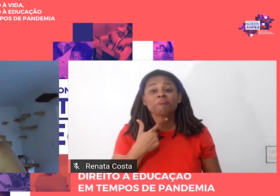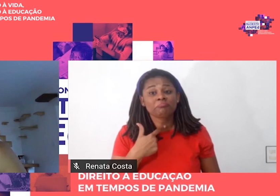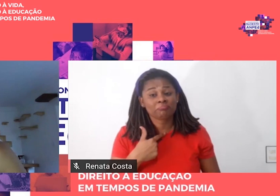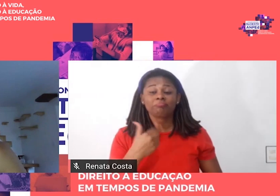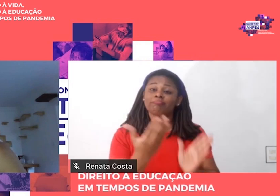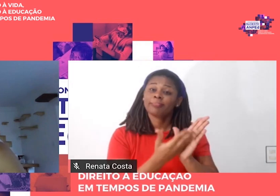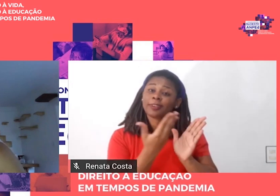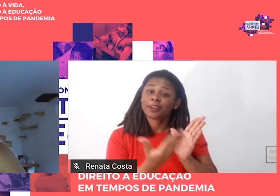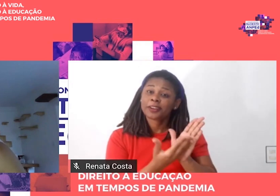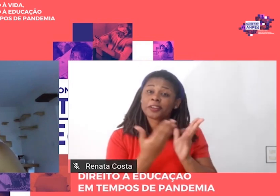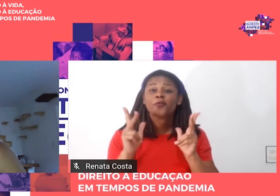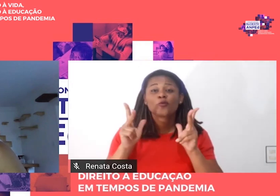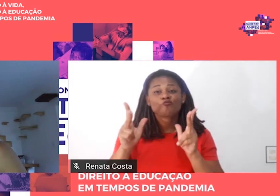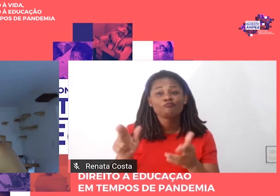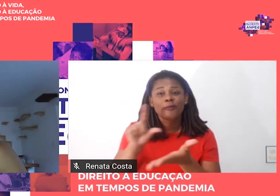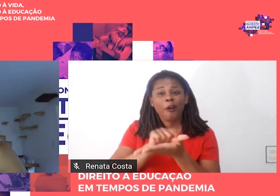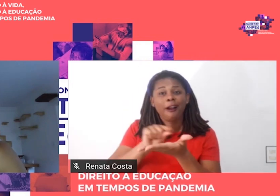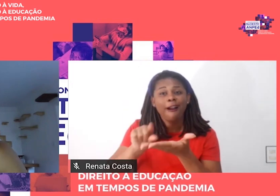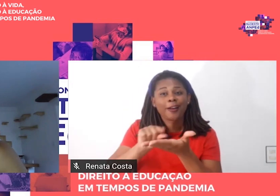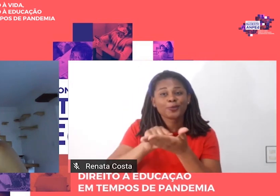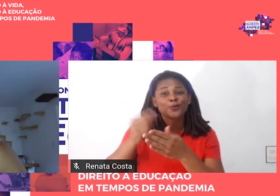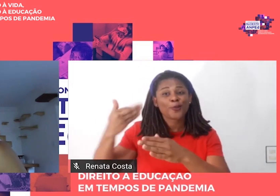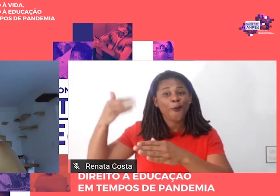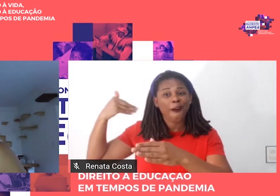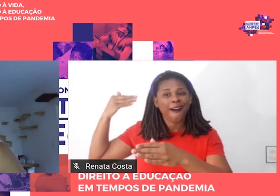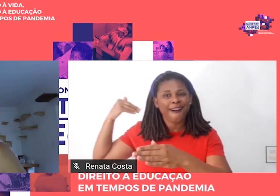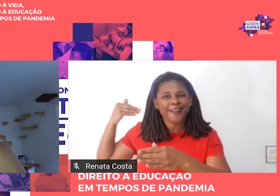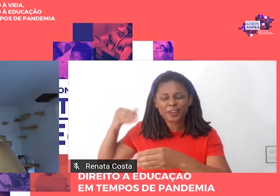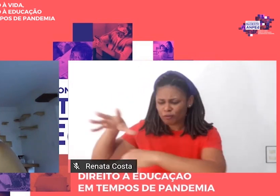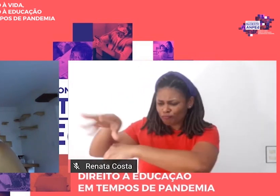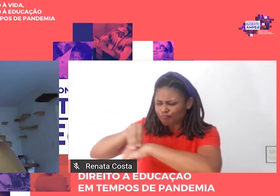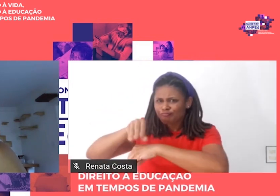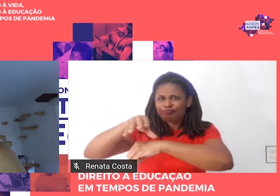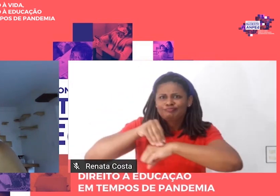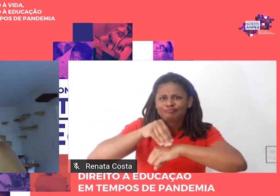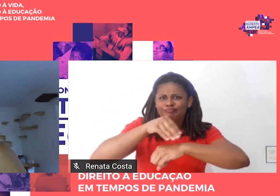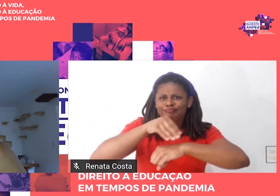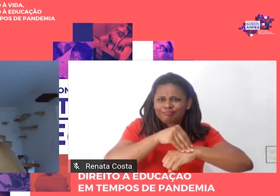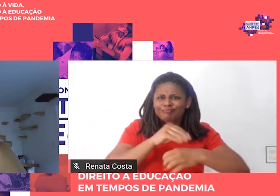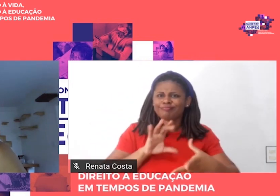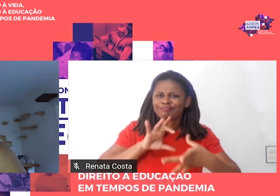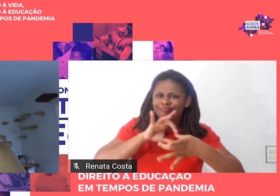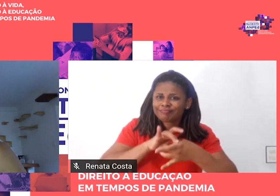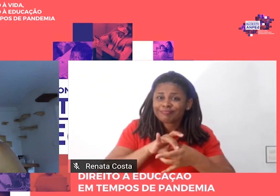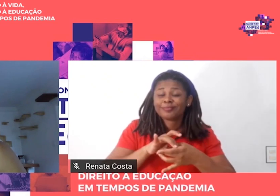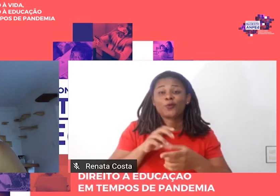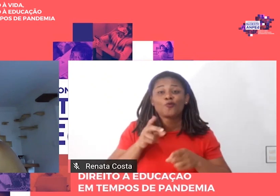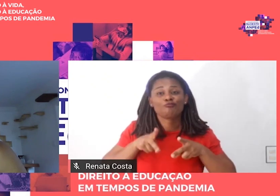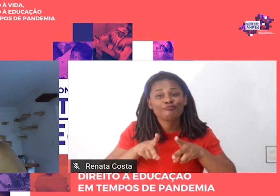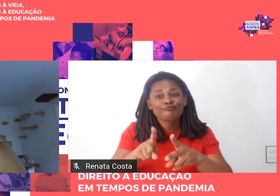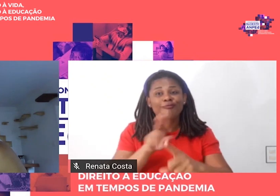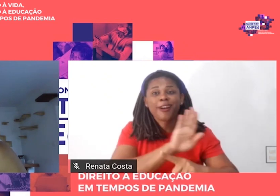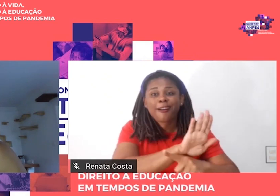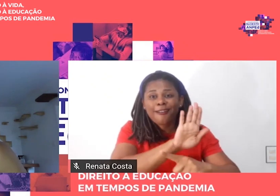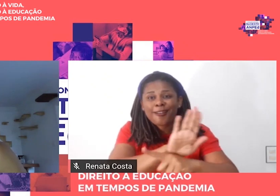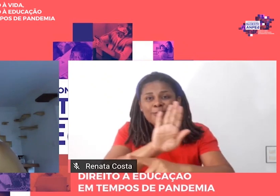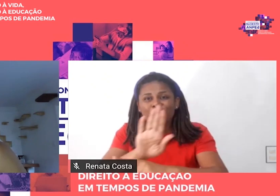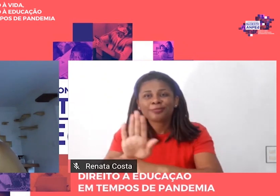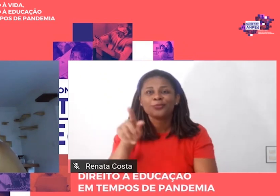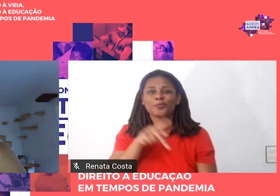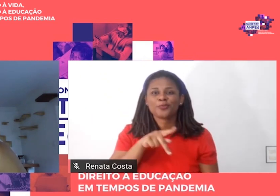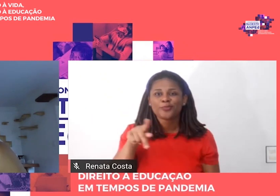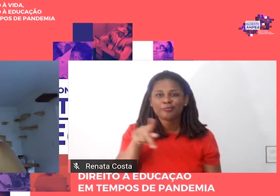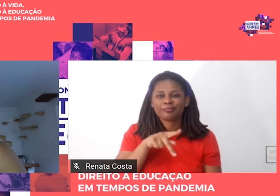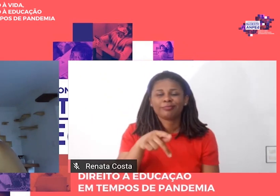artigos que lhe deram origem, continue a auxiliar professores e alunos na busca de uma